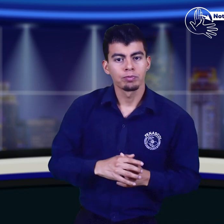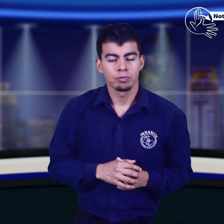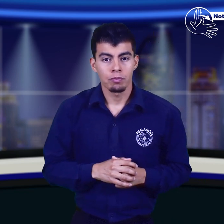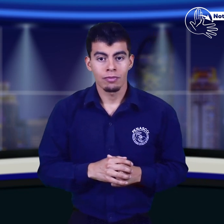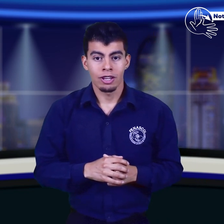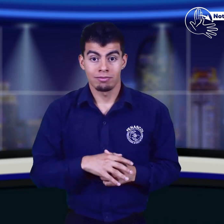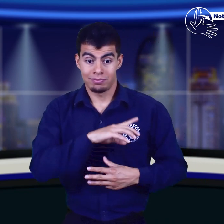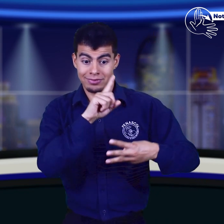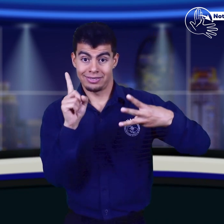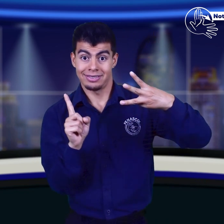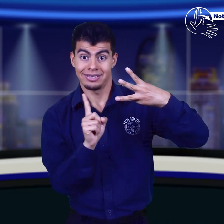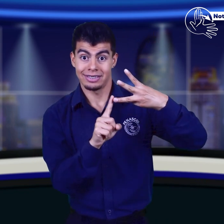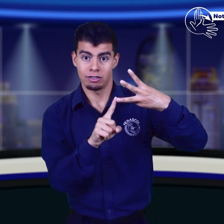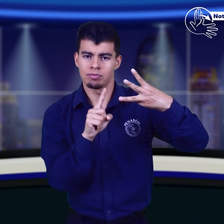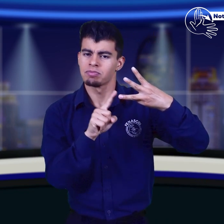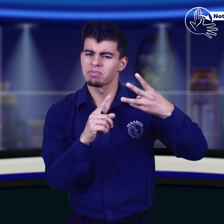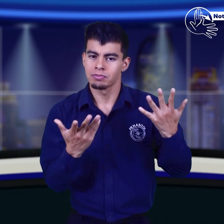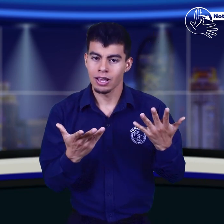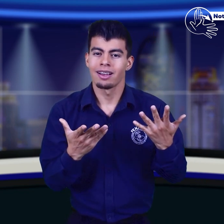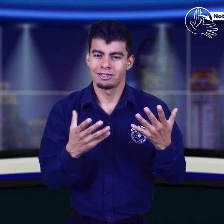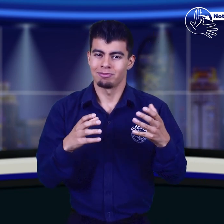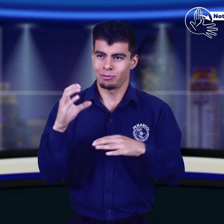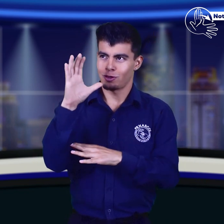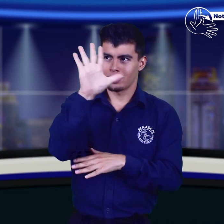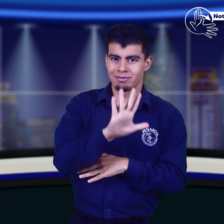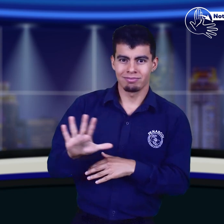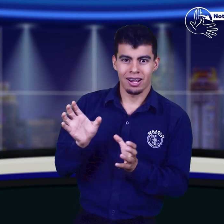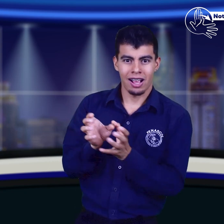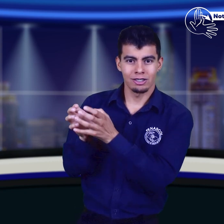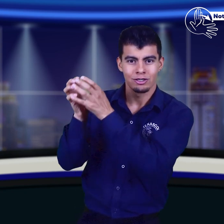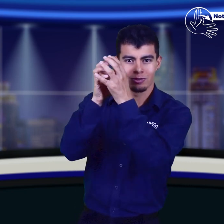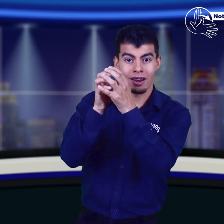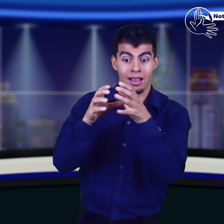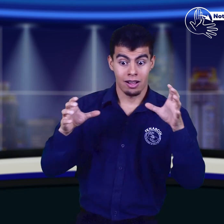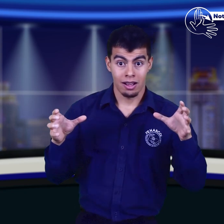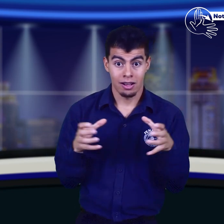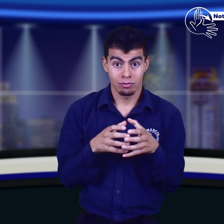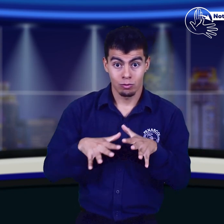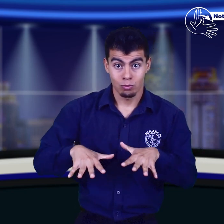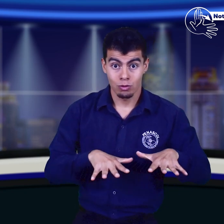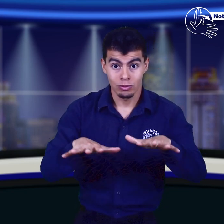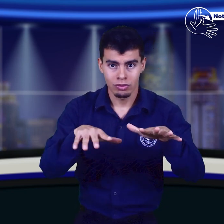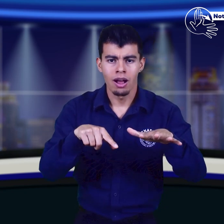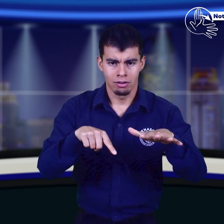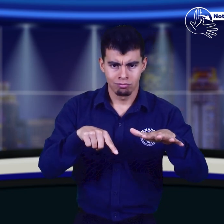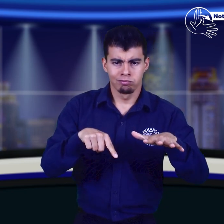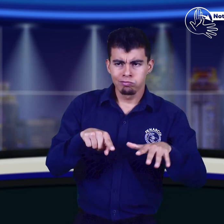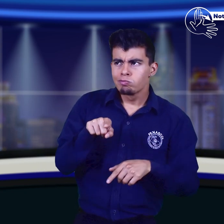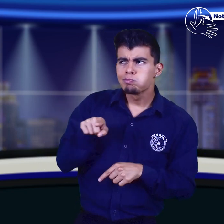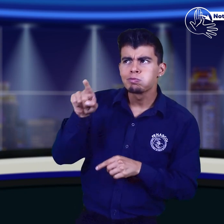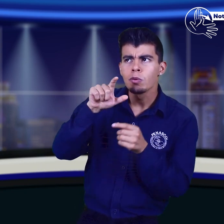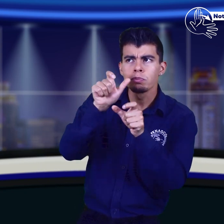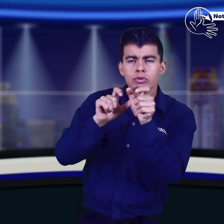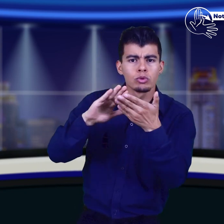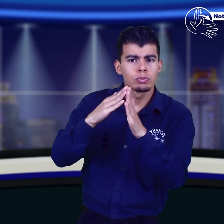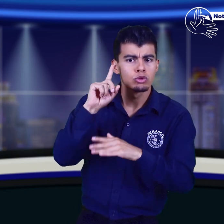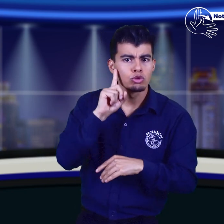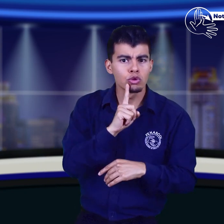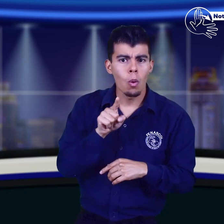administrativa. Y en tercer lugar, se habló sobre las asociaciones de personas sordas del país, el movimiento